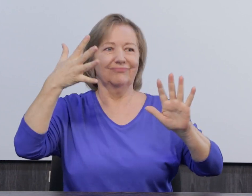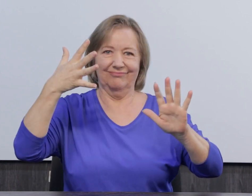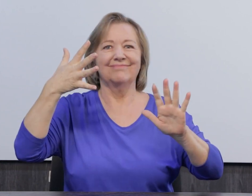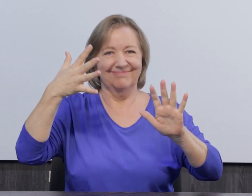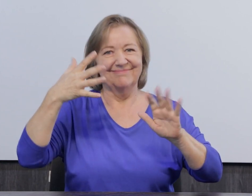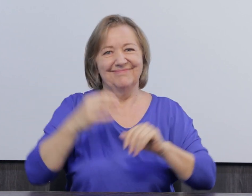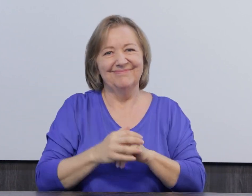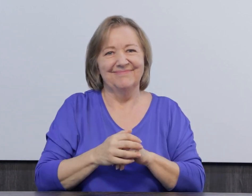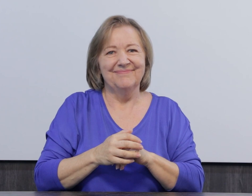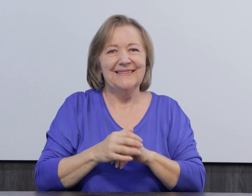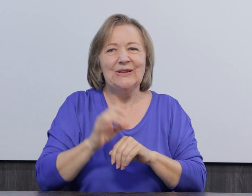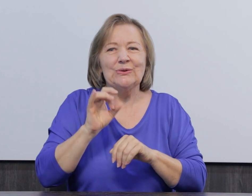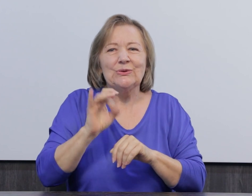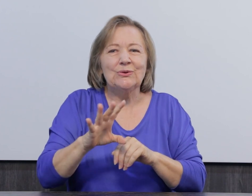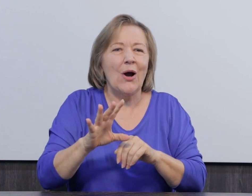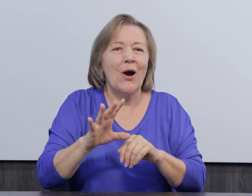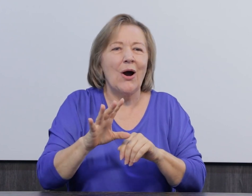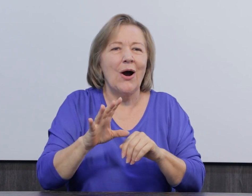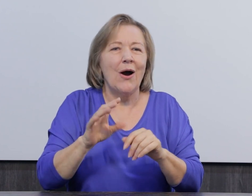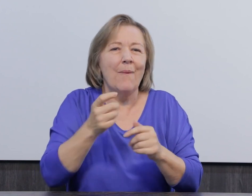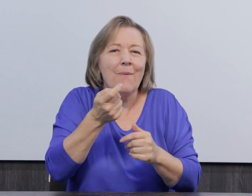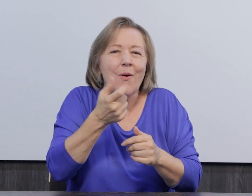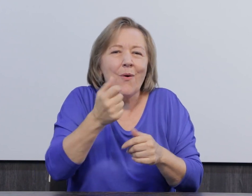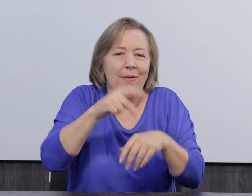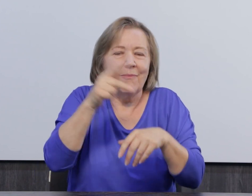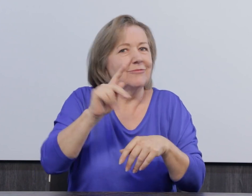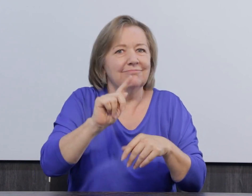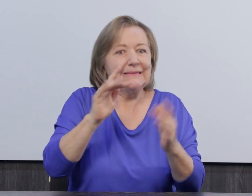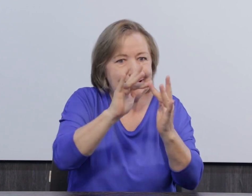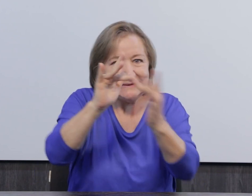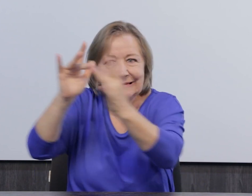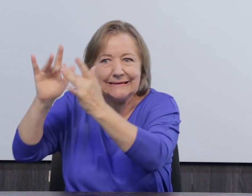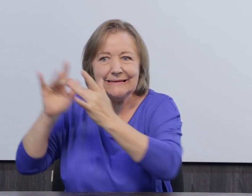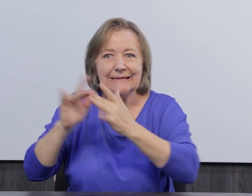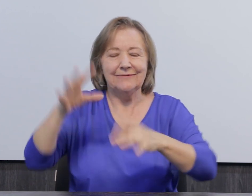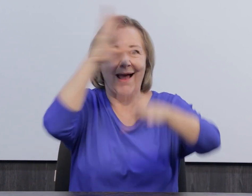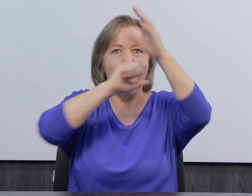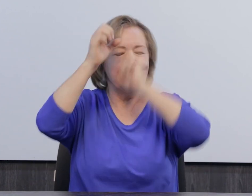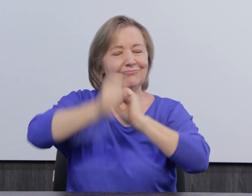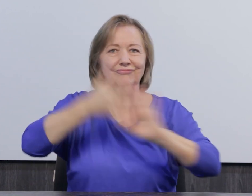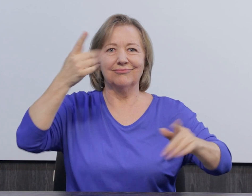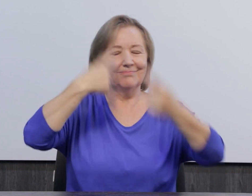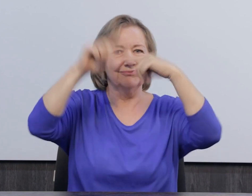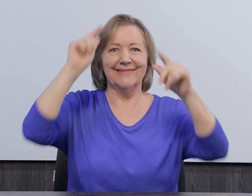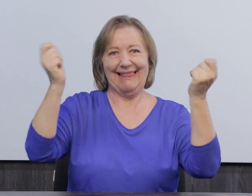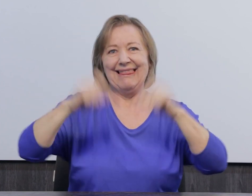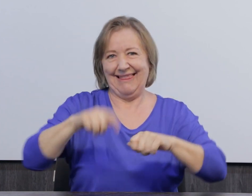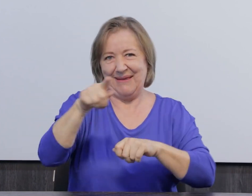fluentes na língua. Porque muitas vezes, a pós, ela não nos dá essa fluência. Então, buscar